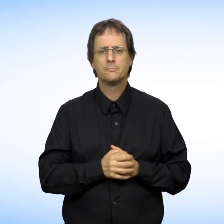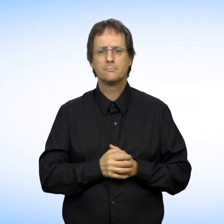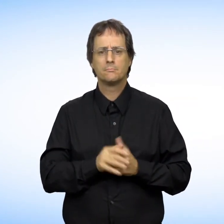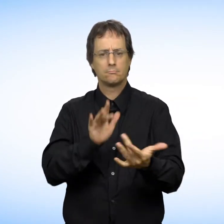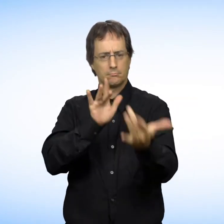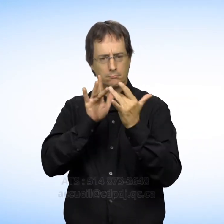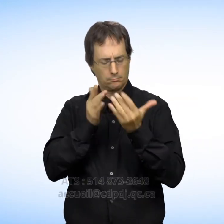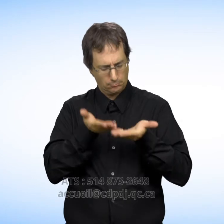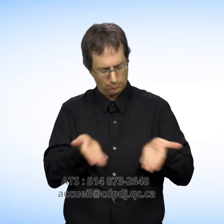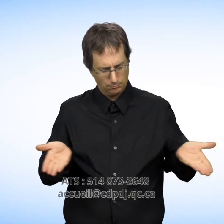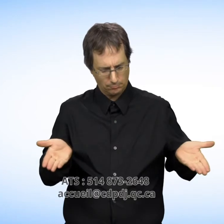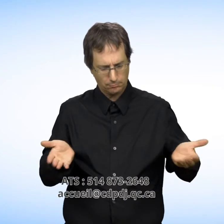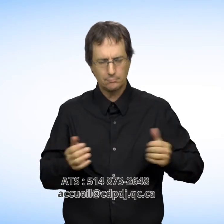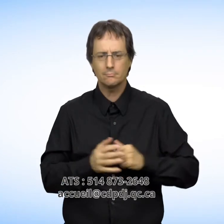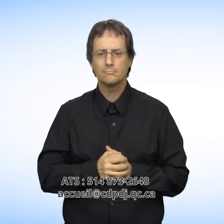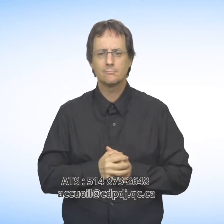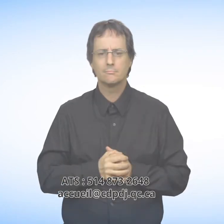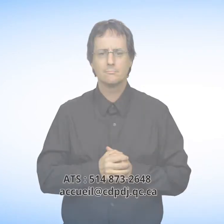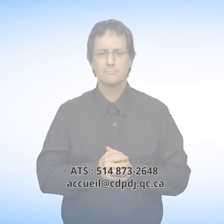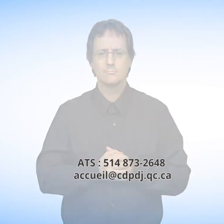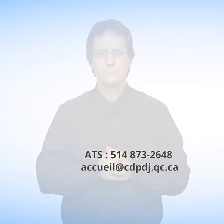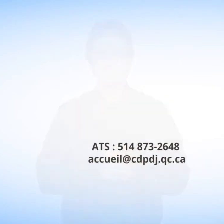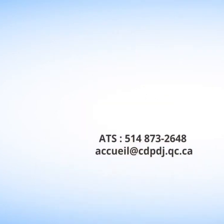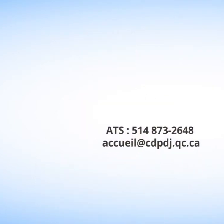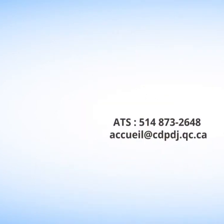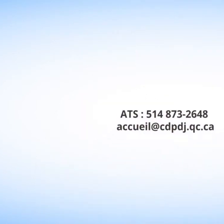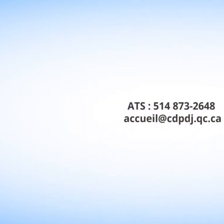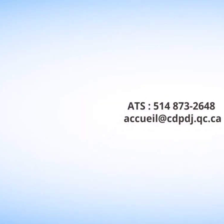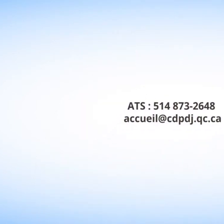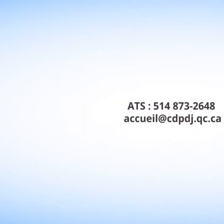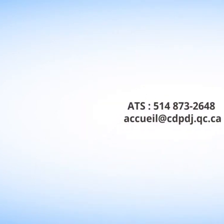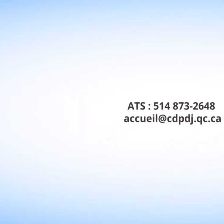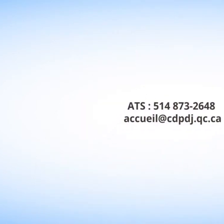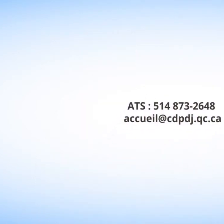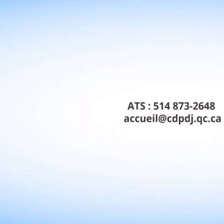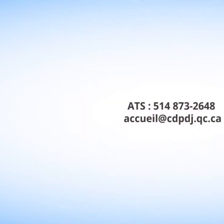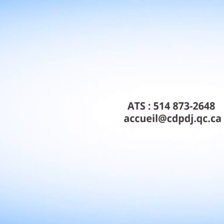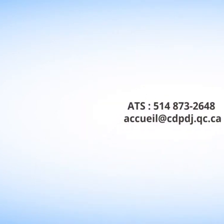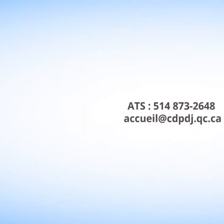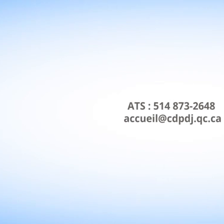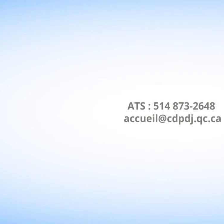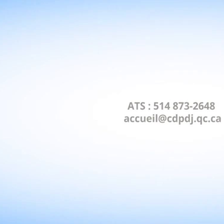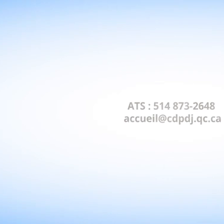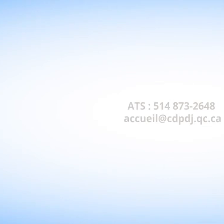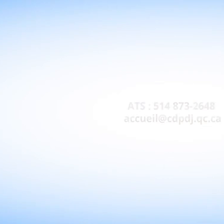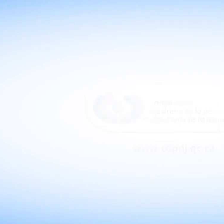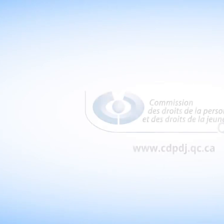Contactez-nous par ATS au 514-873-2648 ou par courriel à accueil à